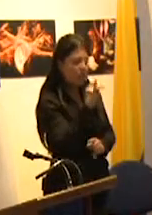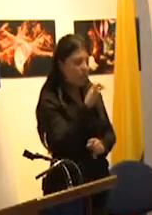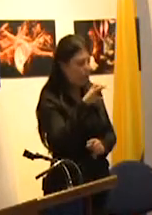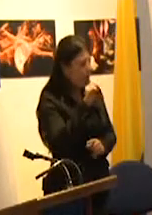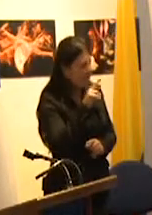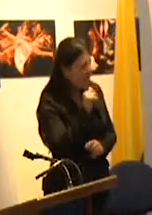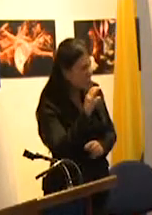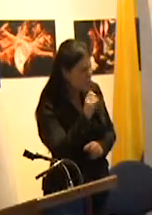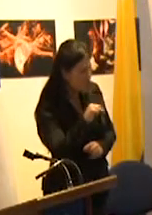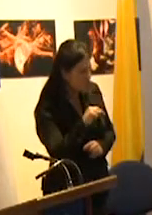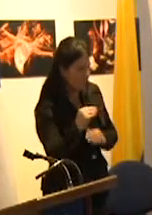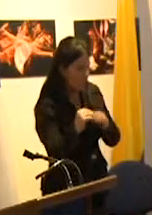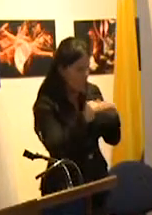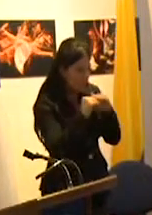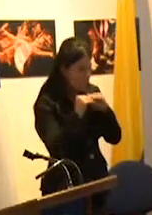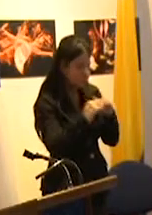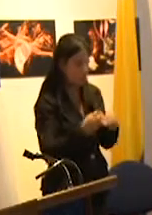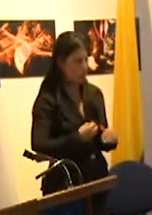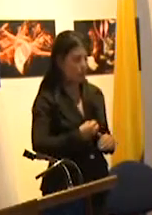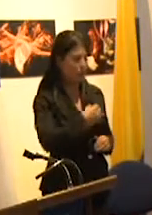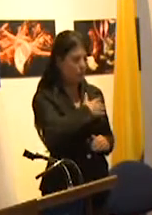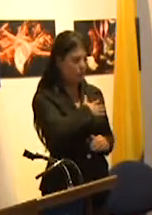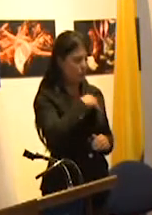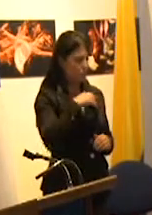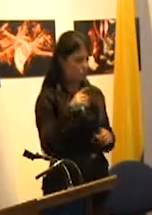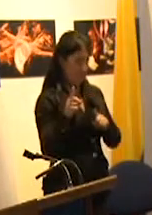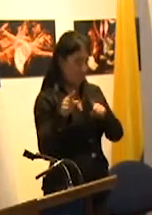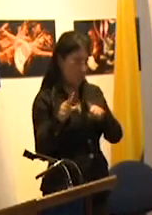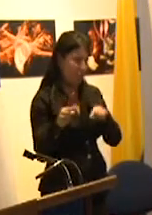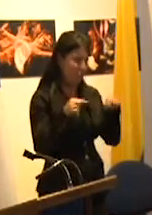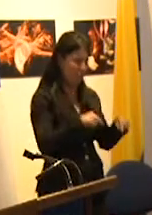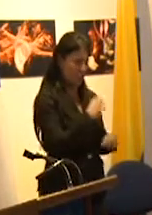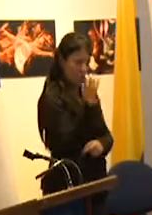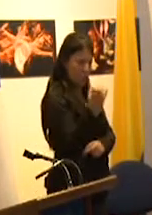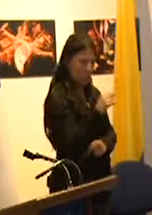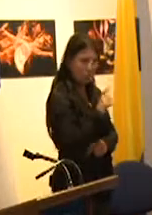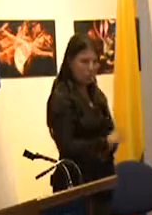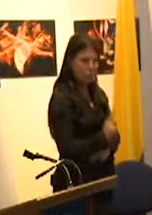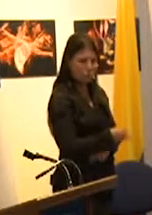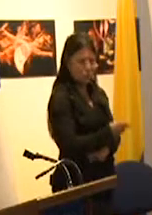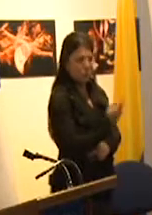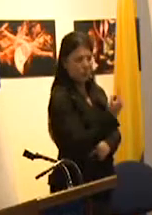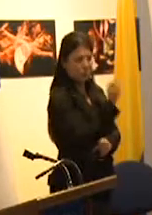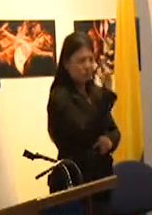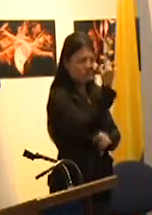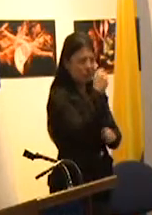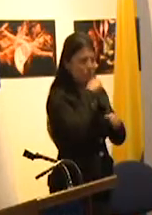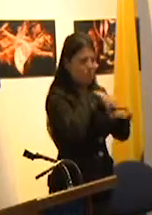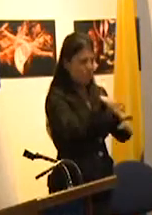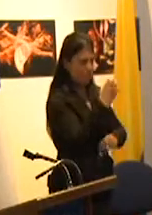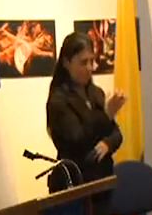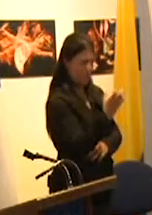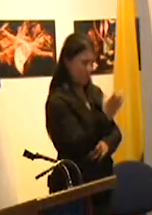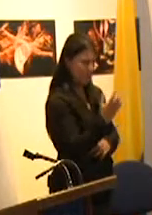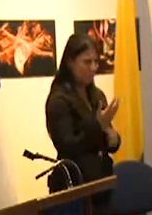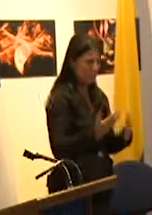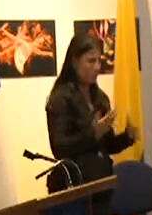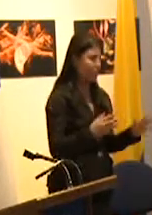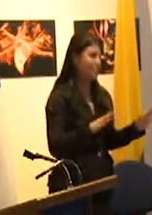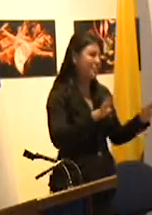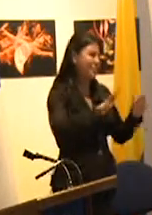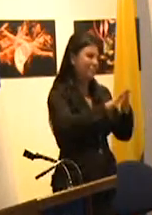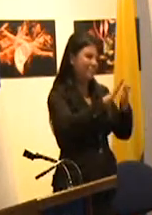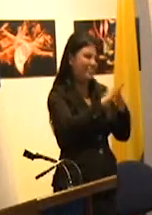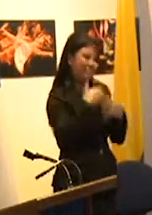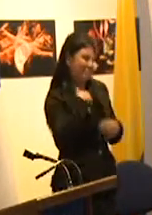oportunidades que en Colombia por las políticas públicas colombianas yo no